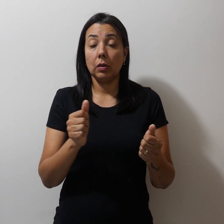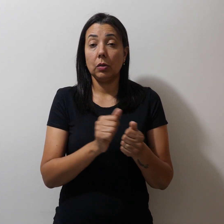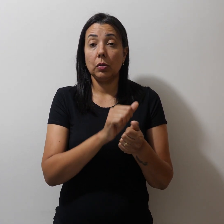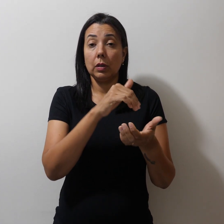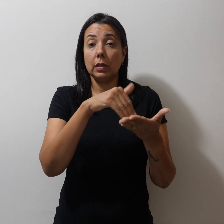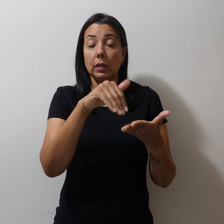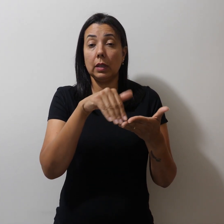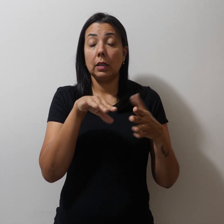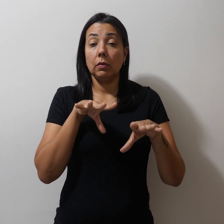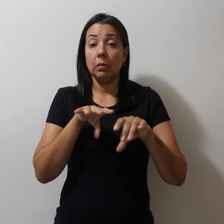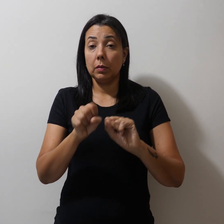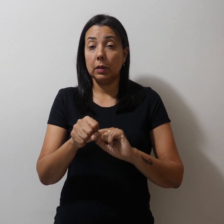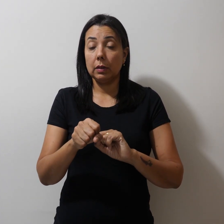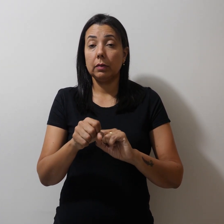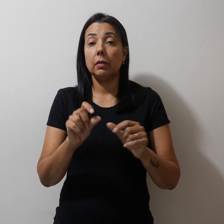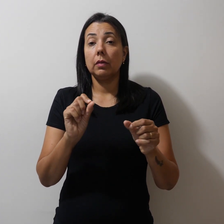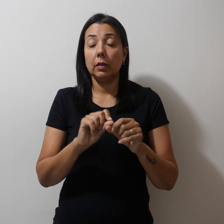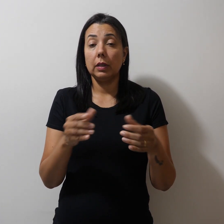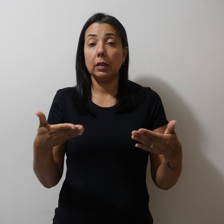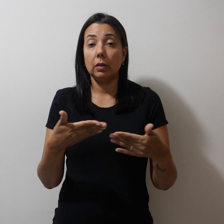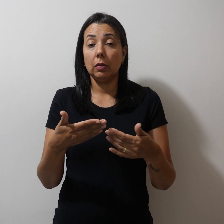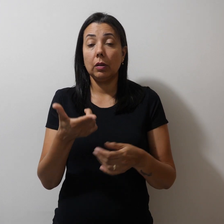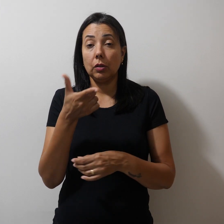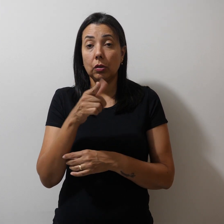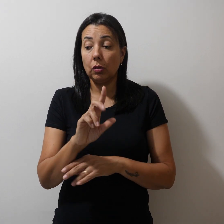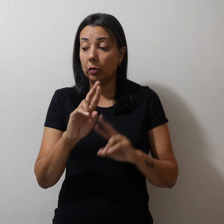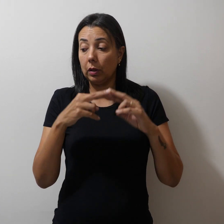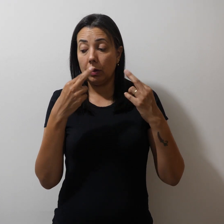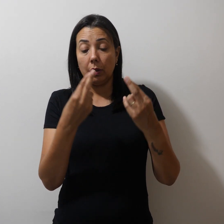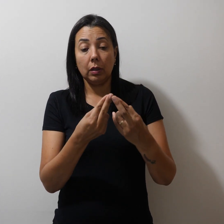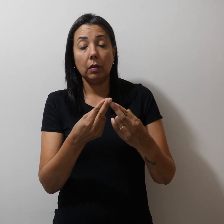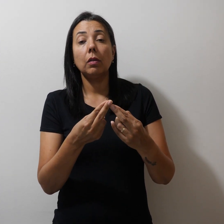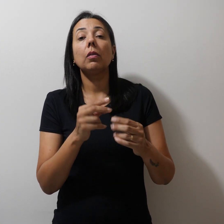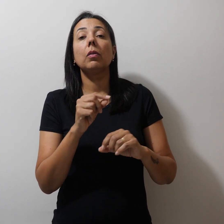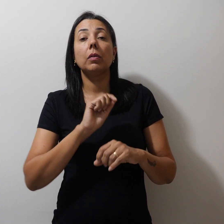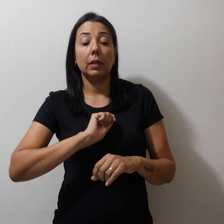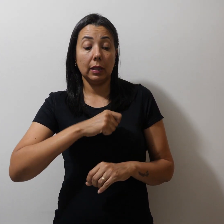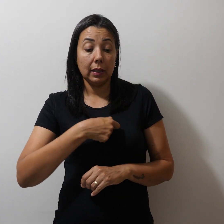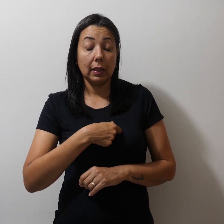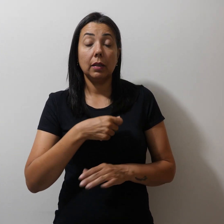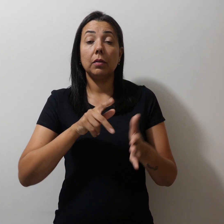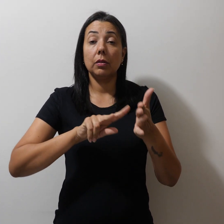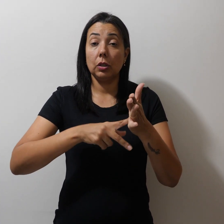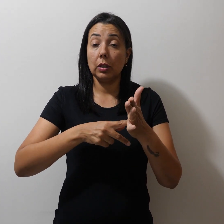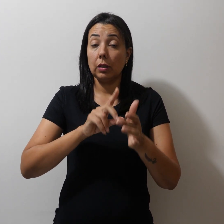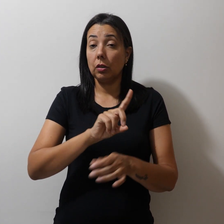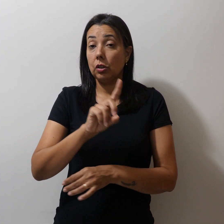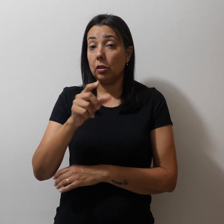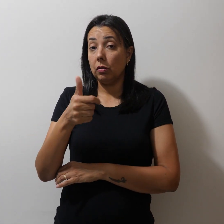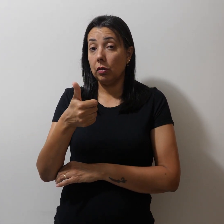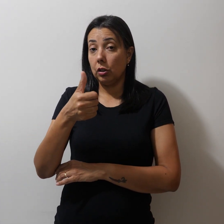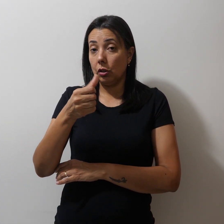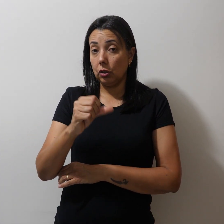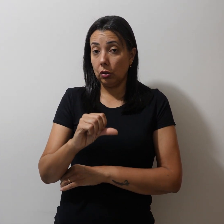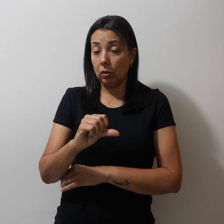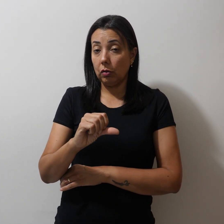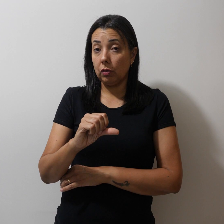Formação, realiza mais uma reunião com os delegados sindicais no dia 29 de agosto, às